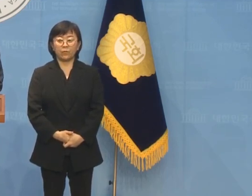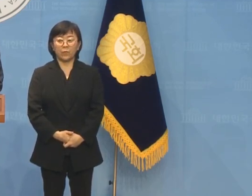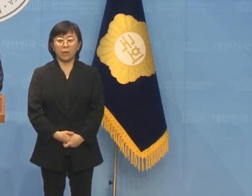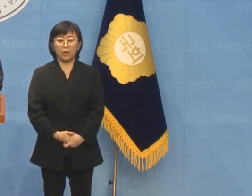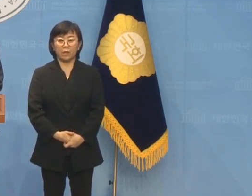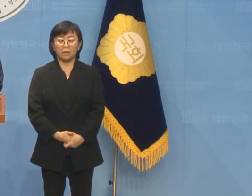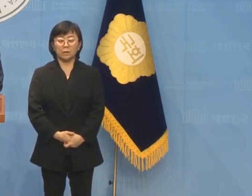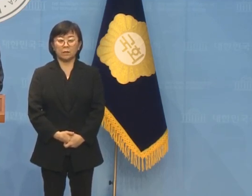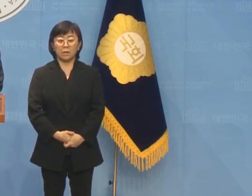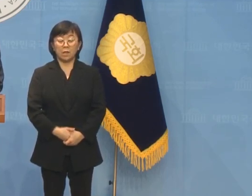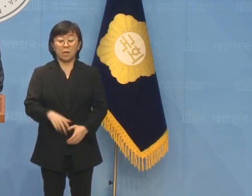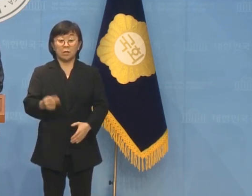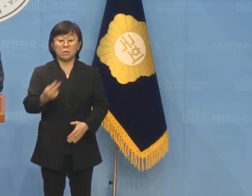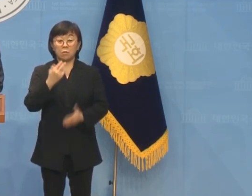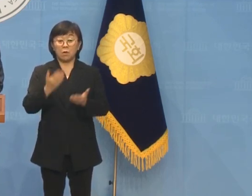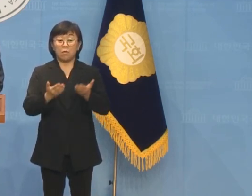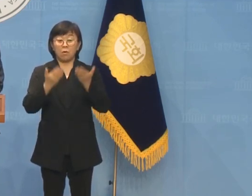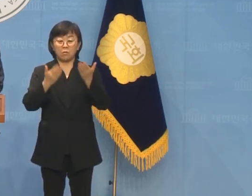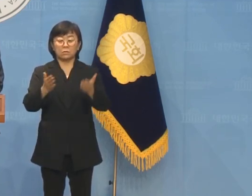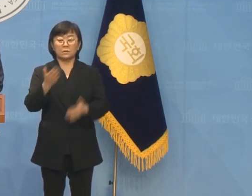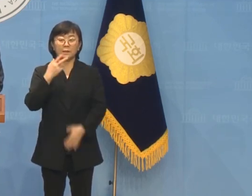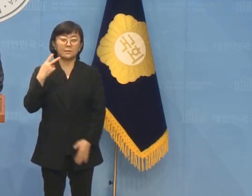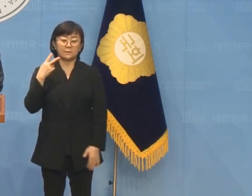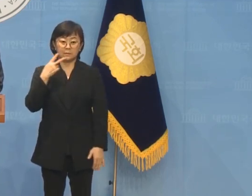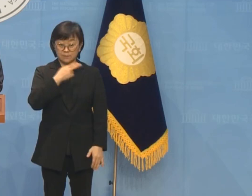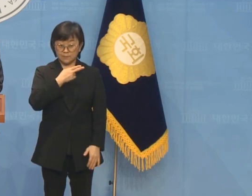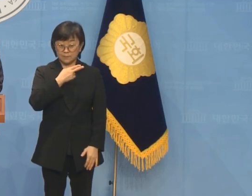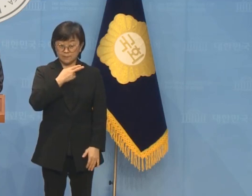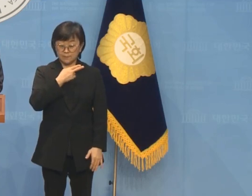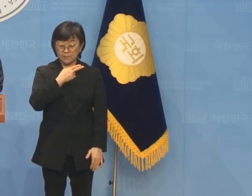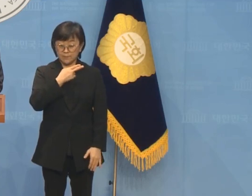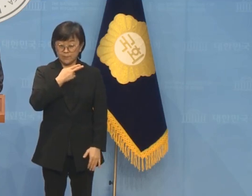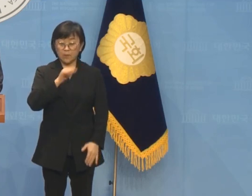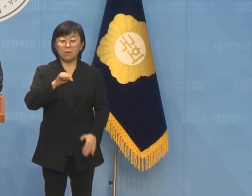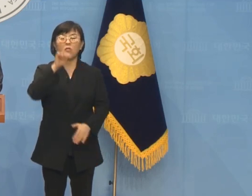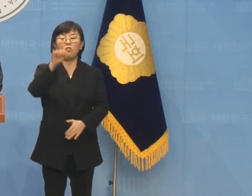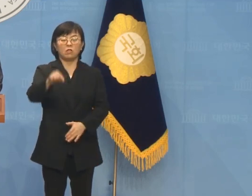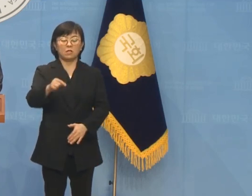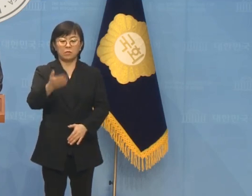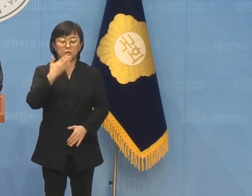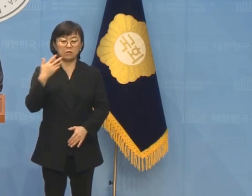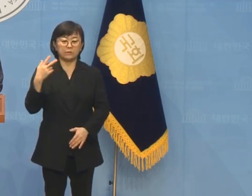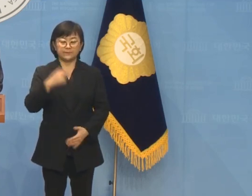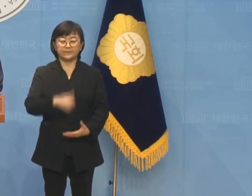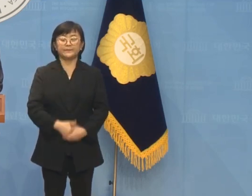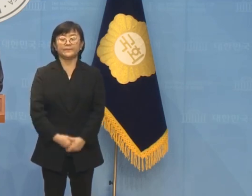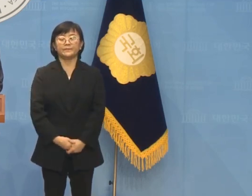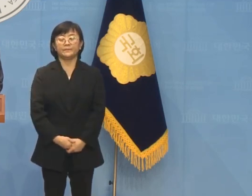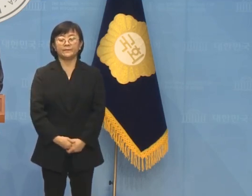목숨을 건 노숙단식은 다시 하겠습니다.